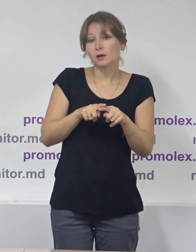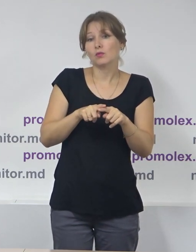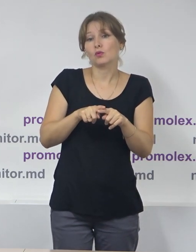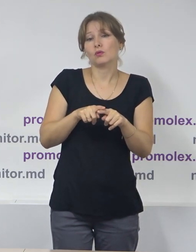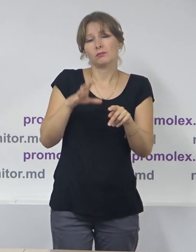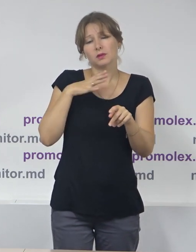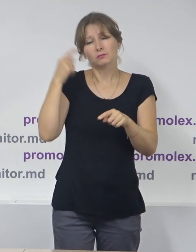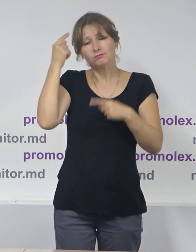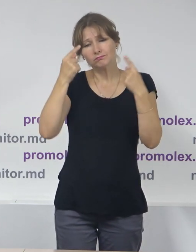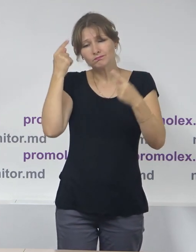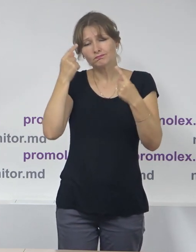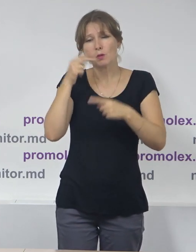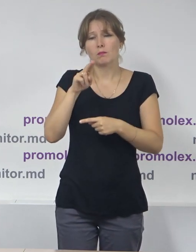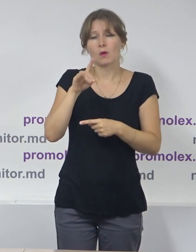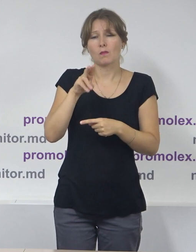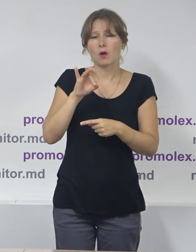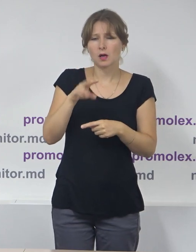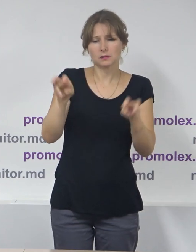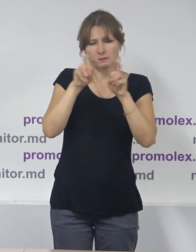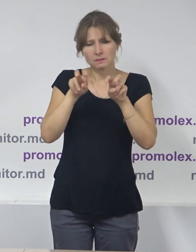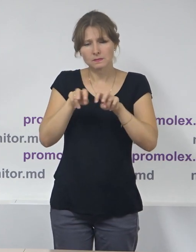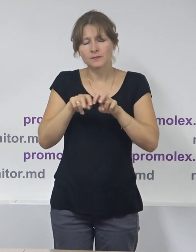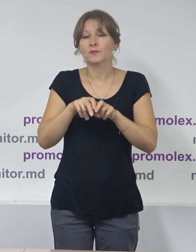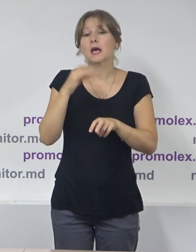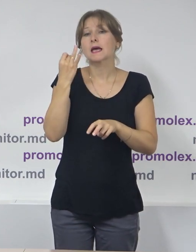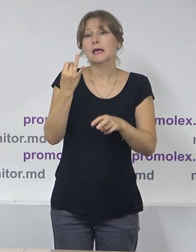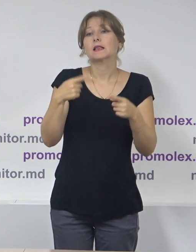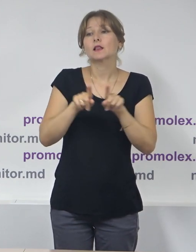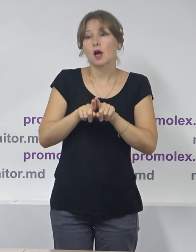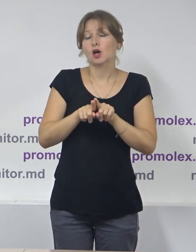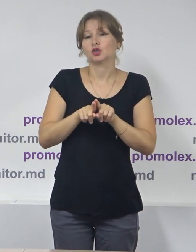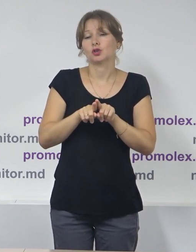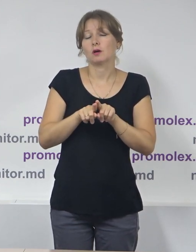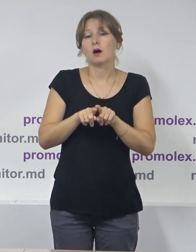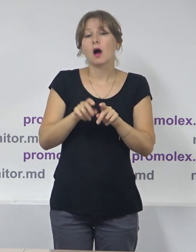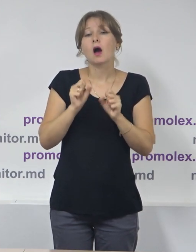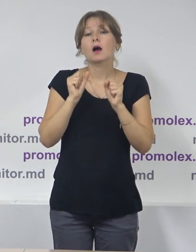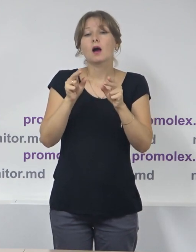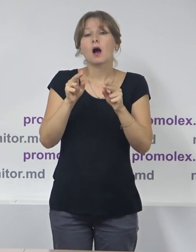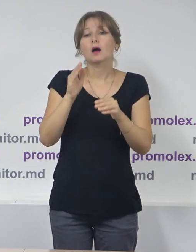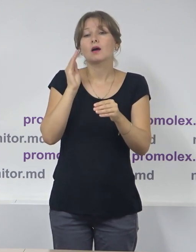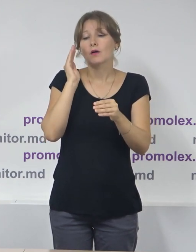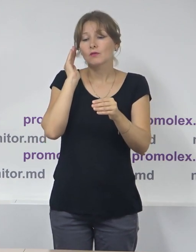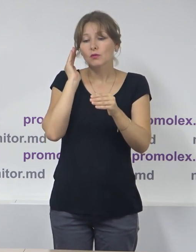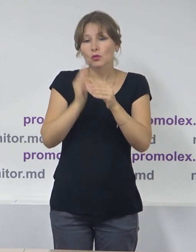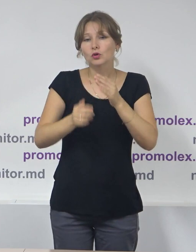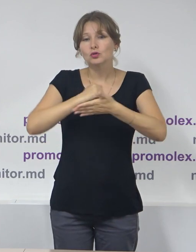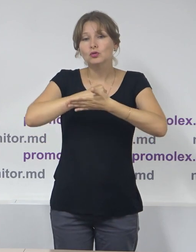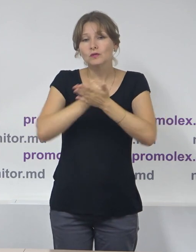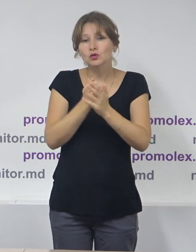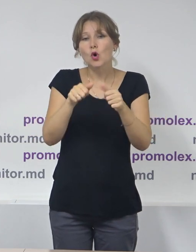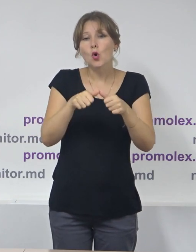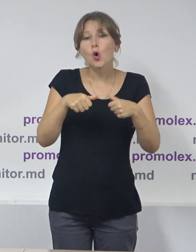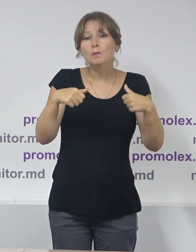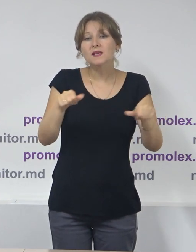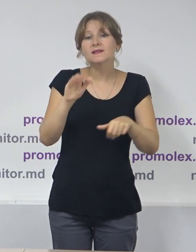intens de promolex și este conformă cu definiția propusă încă în 2013 de Comisia de la Veneția.